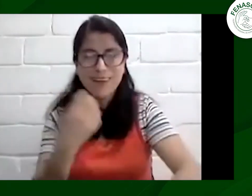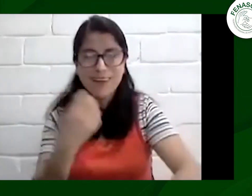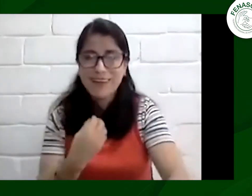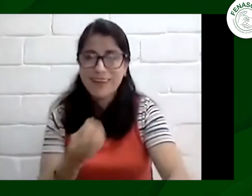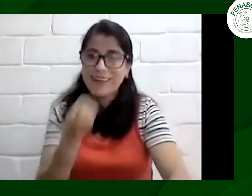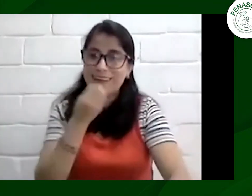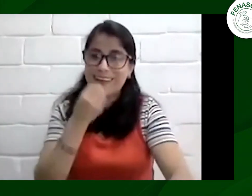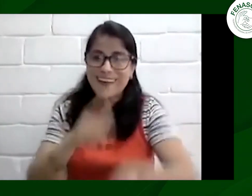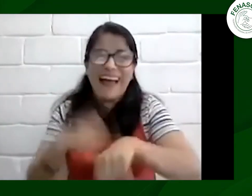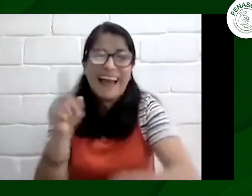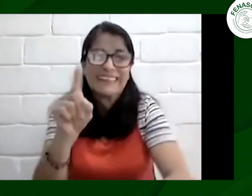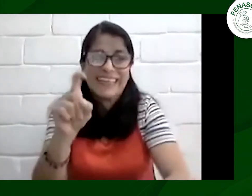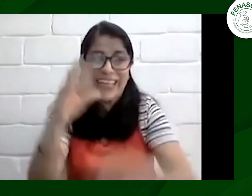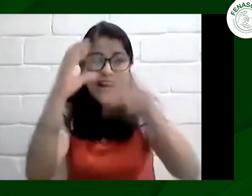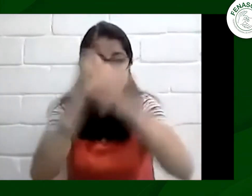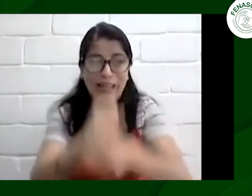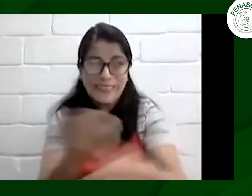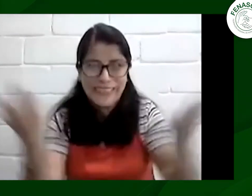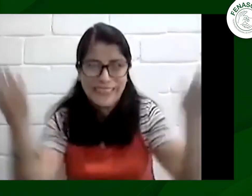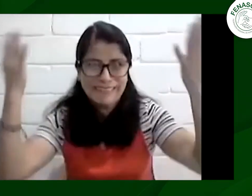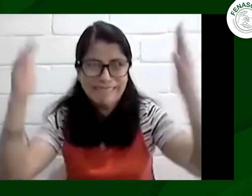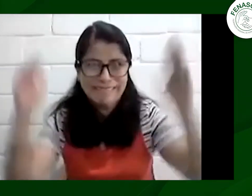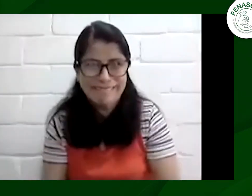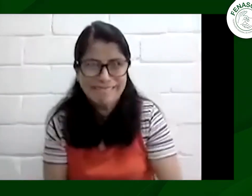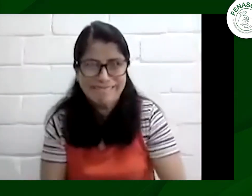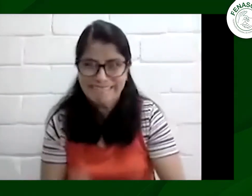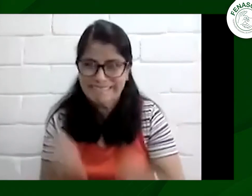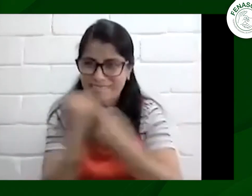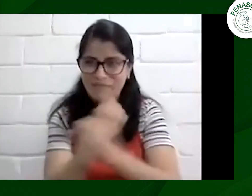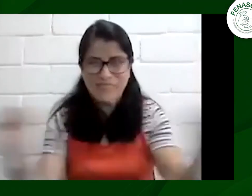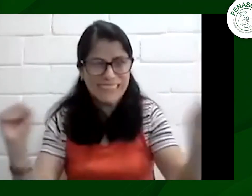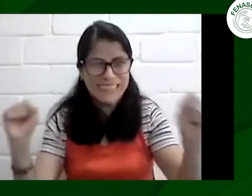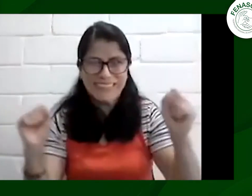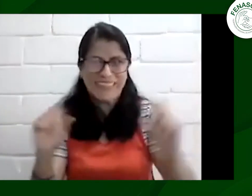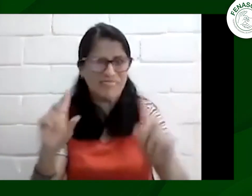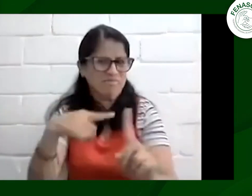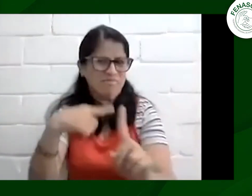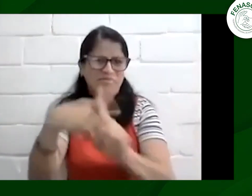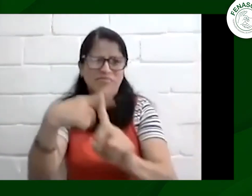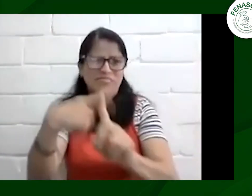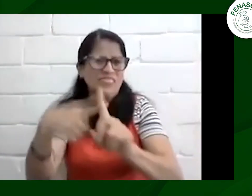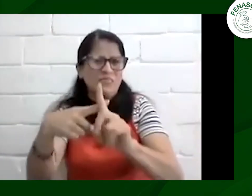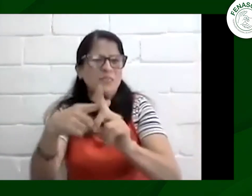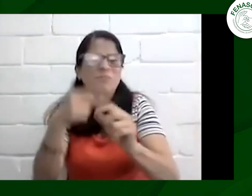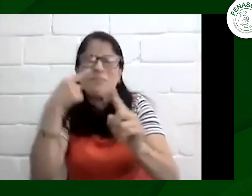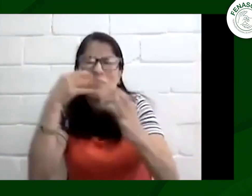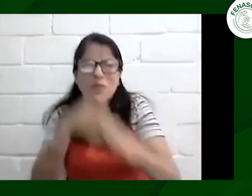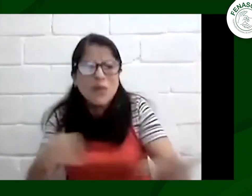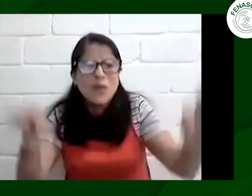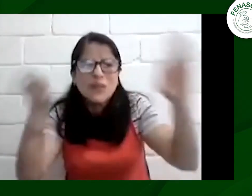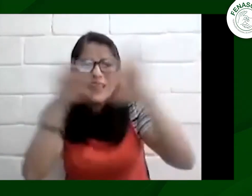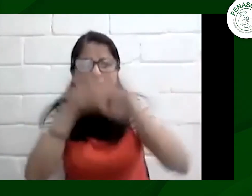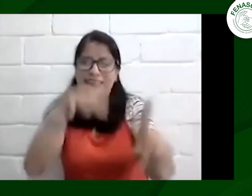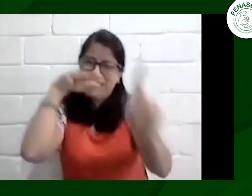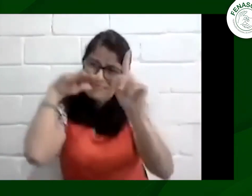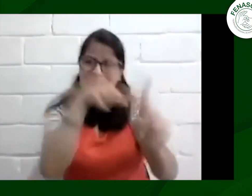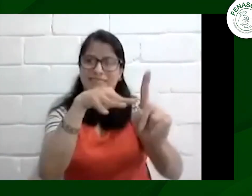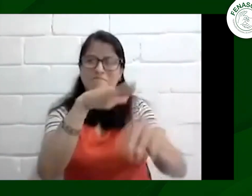mirando cómo lograbamos que se accediera y almorzamos a las seis de la noche o sea eso es imposible pero no importa fue una